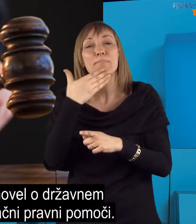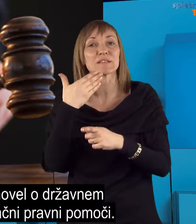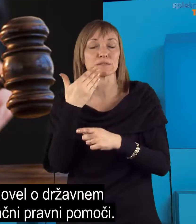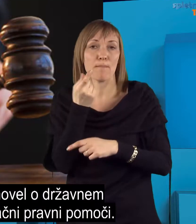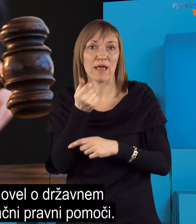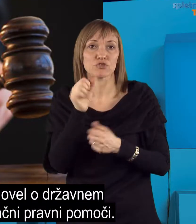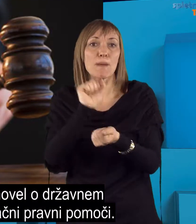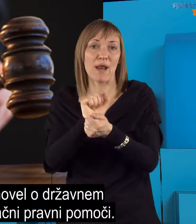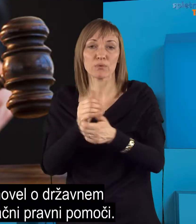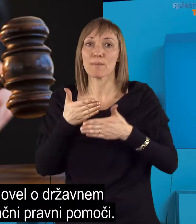pomoči.